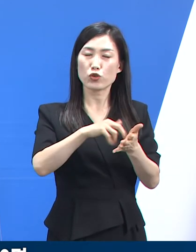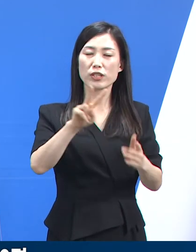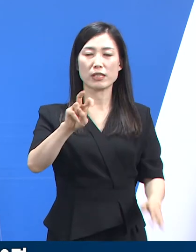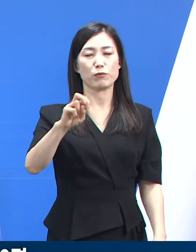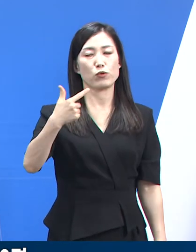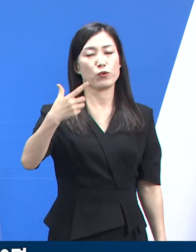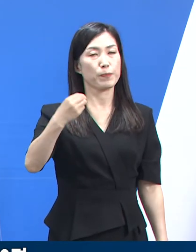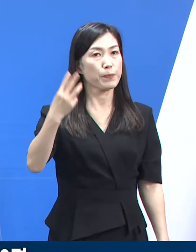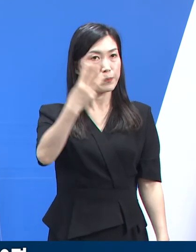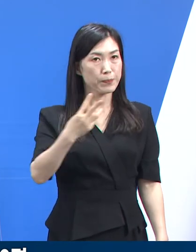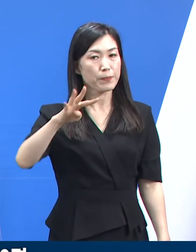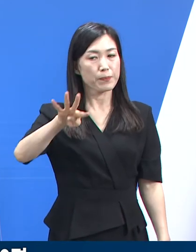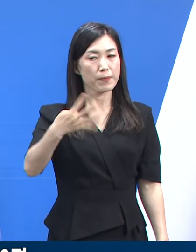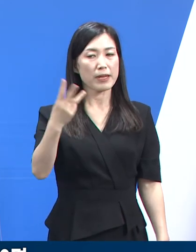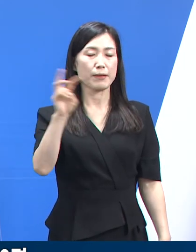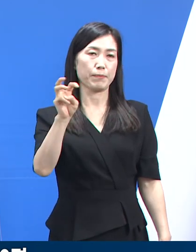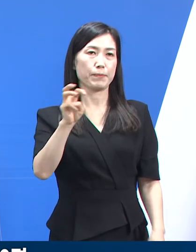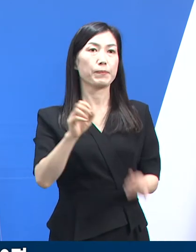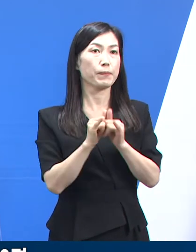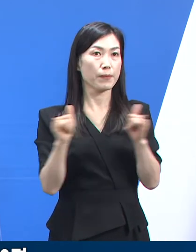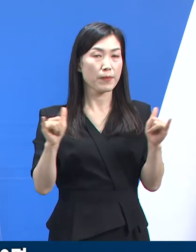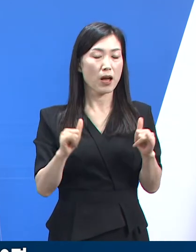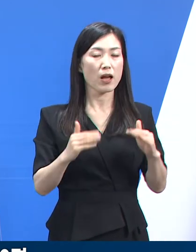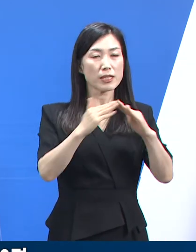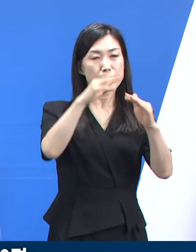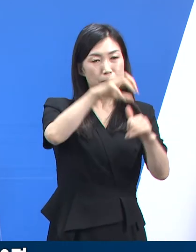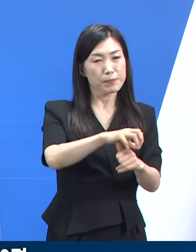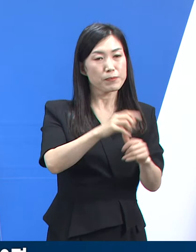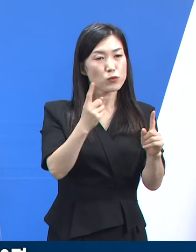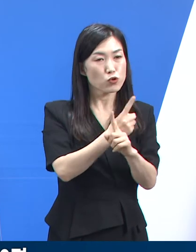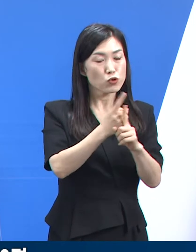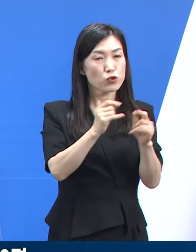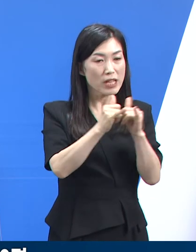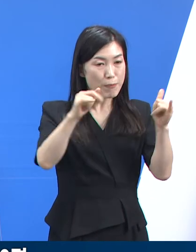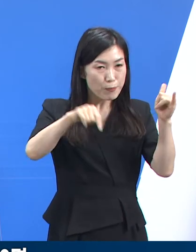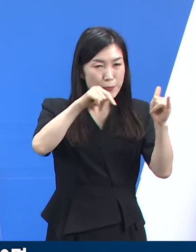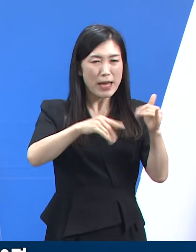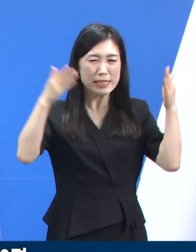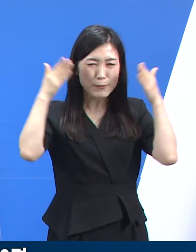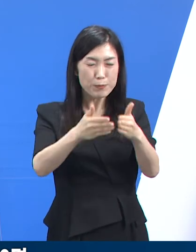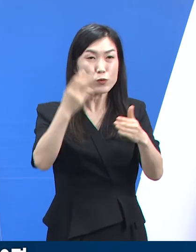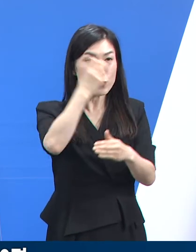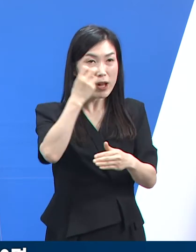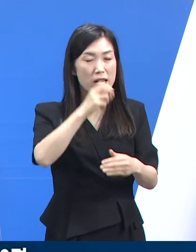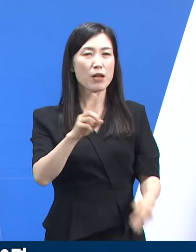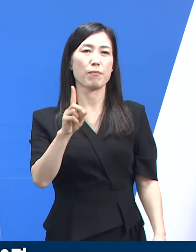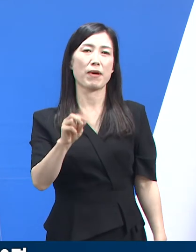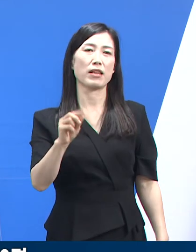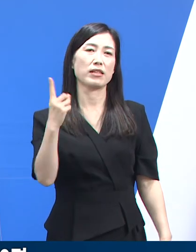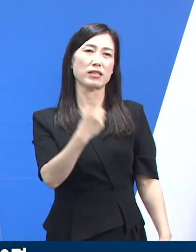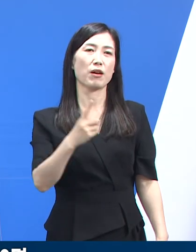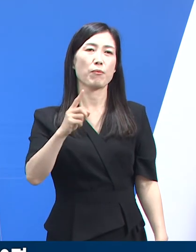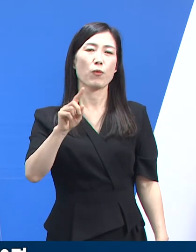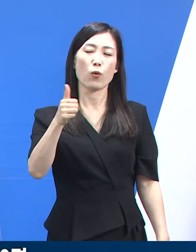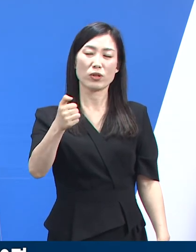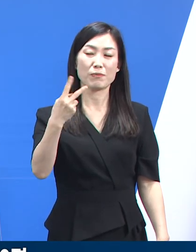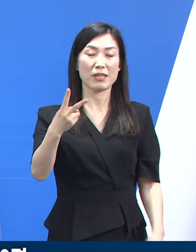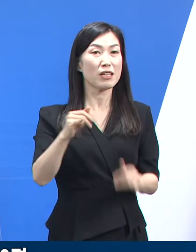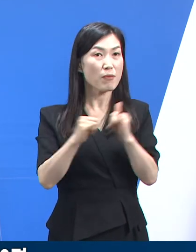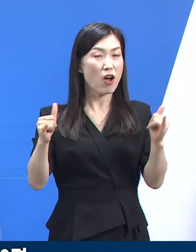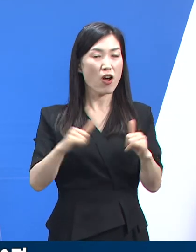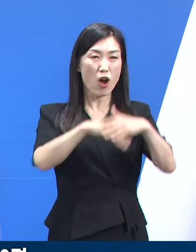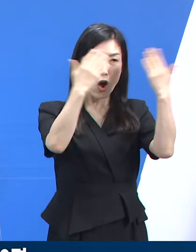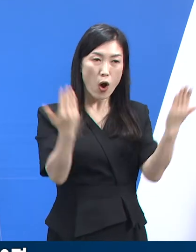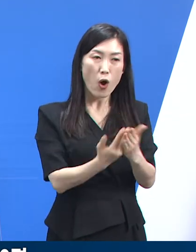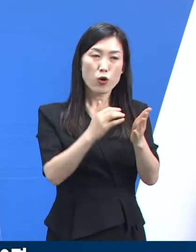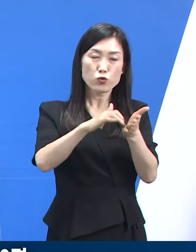3430명입니다. 재택치료 대상자 중 집중관리군은 1만 7352명으로 전체